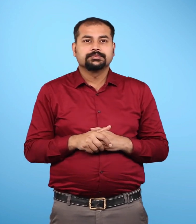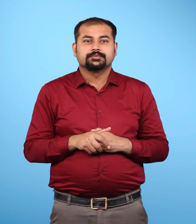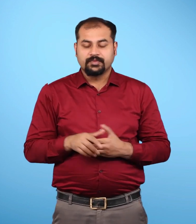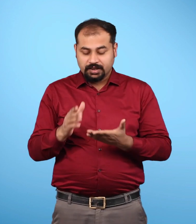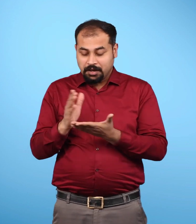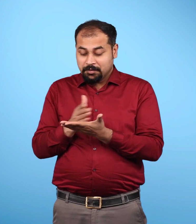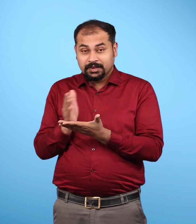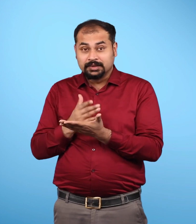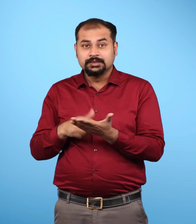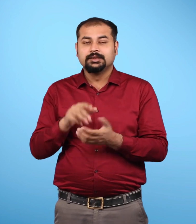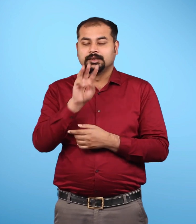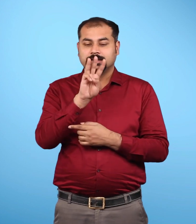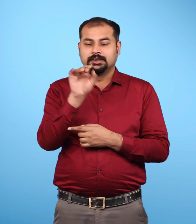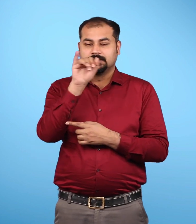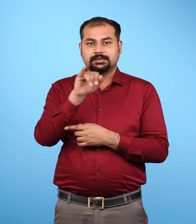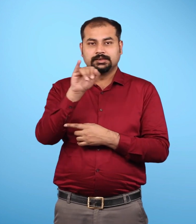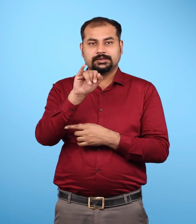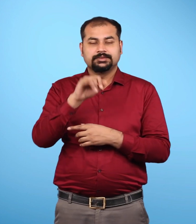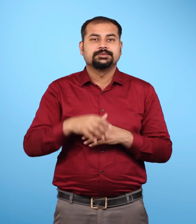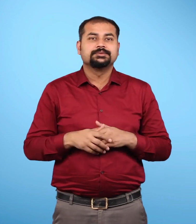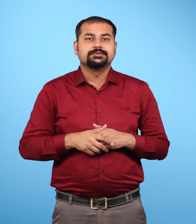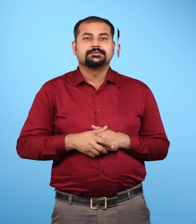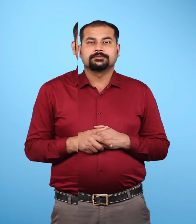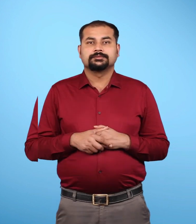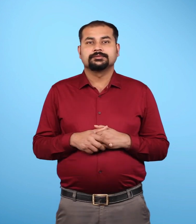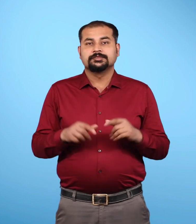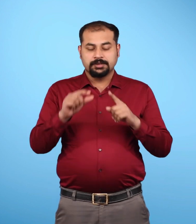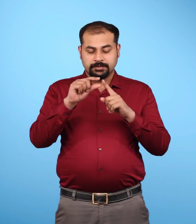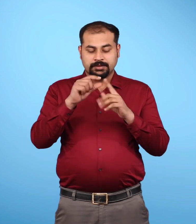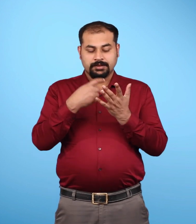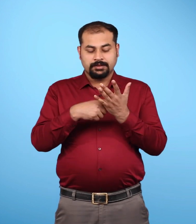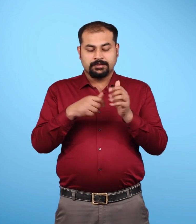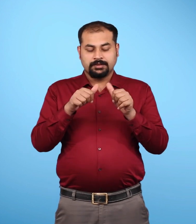प्रिष्ठ संख्या 36 प्रशांत महासागर